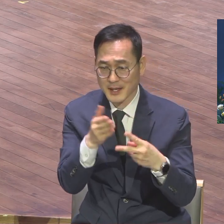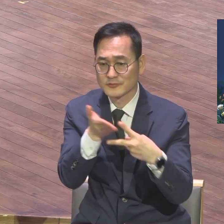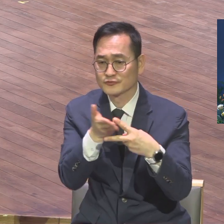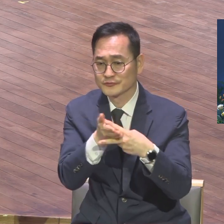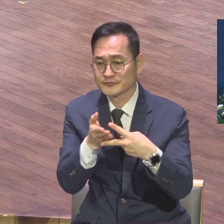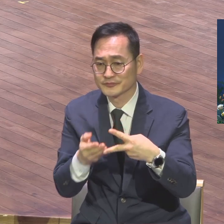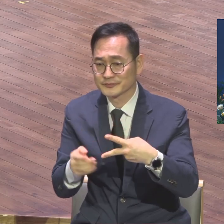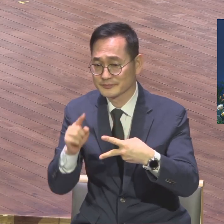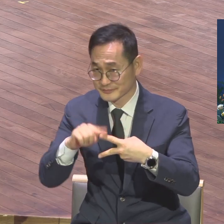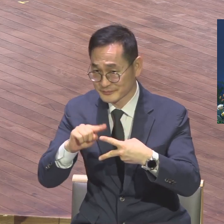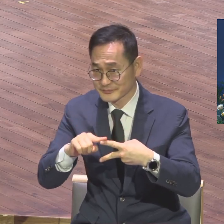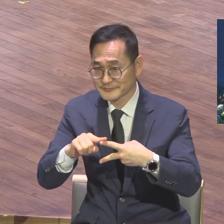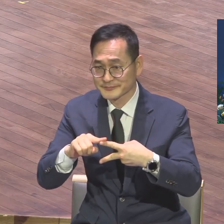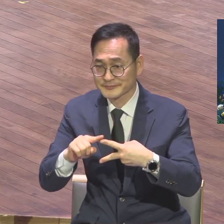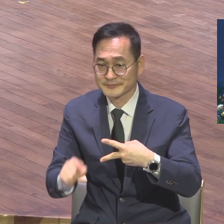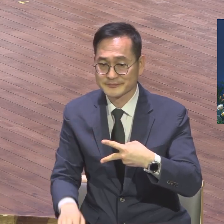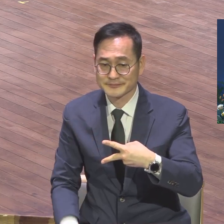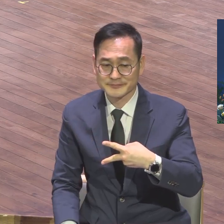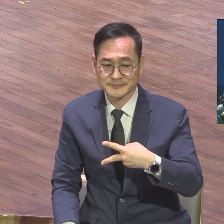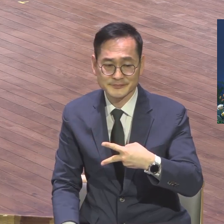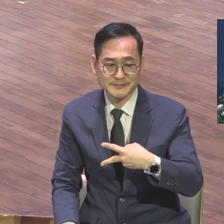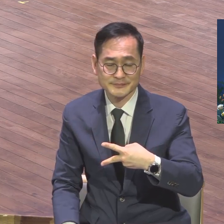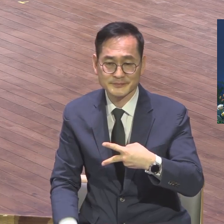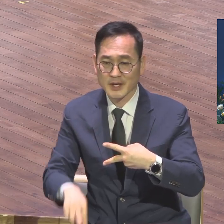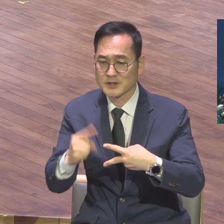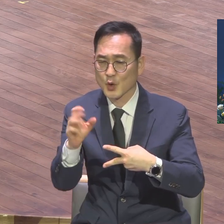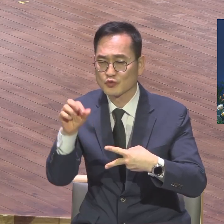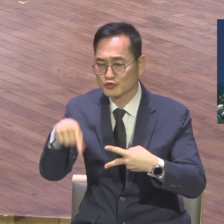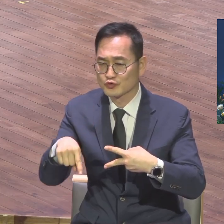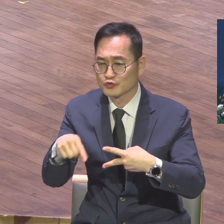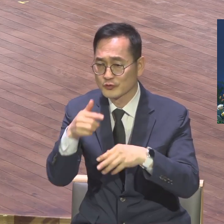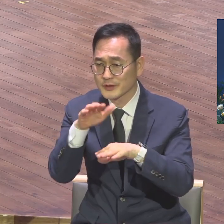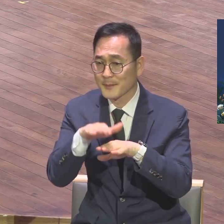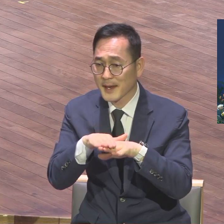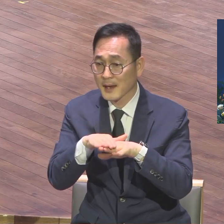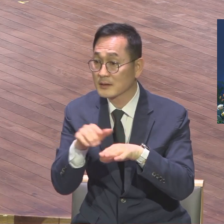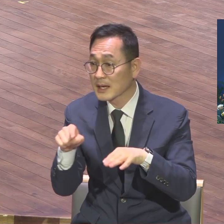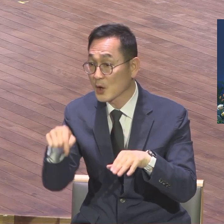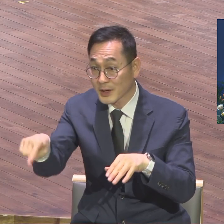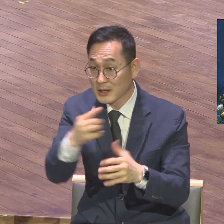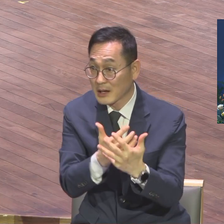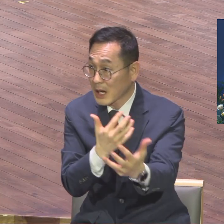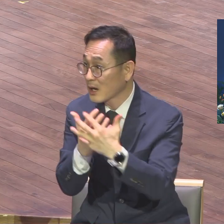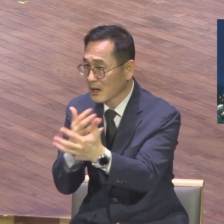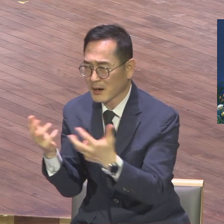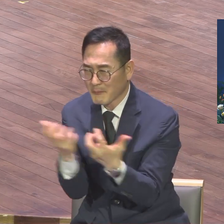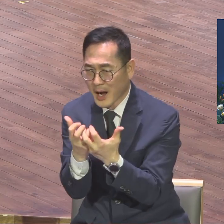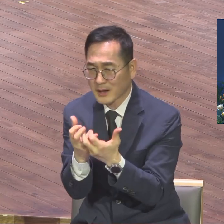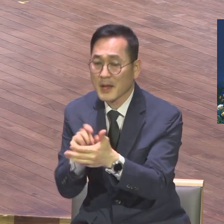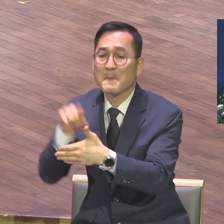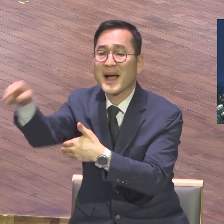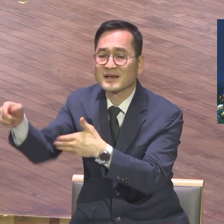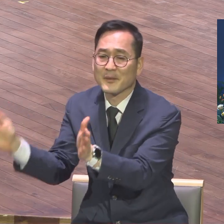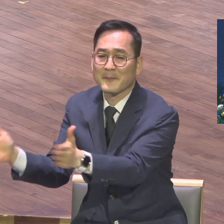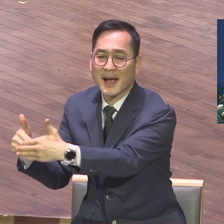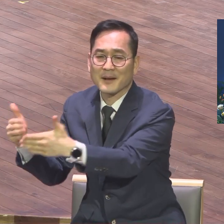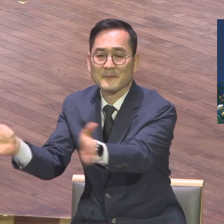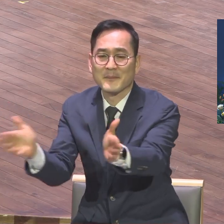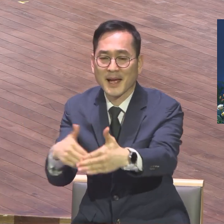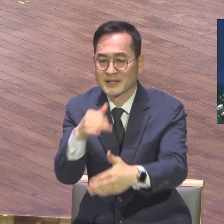함께 드리는 우리 지금 방들이 있습니다. 제가 이렇게 부르면 여러분 손 한번 흔들어 보세요.